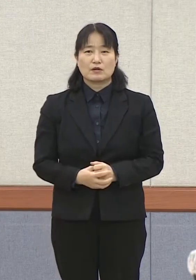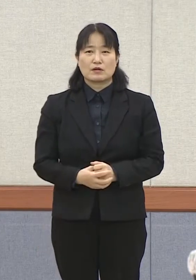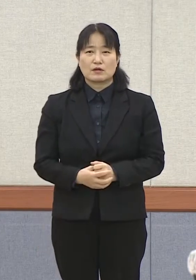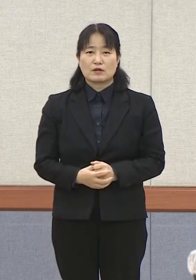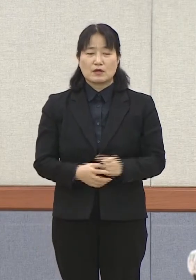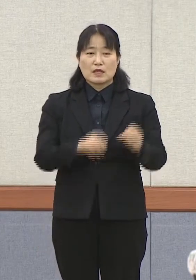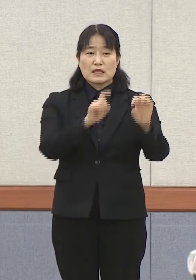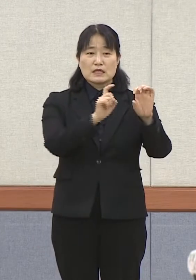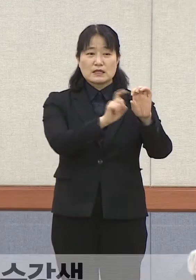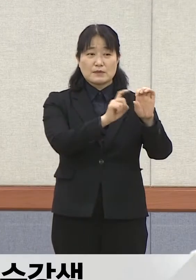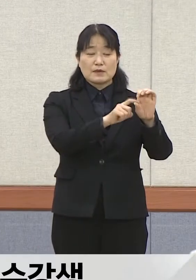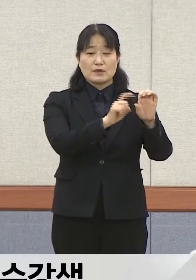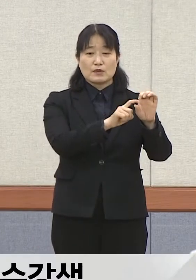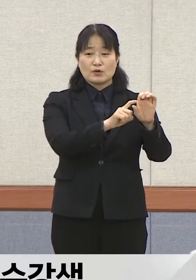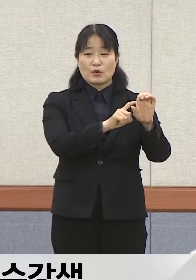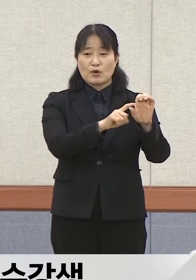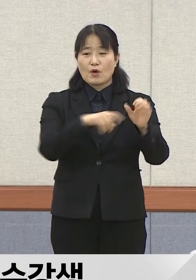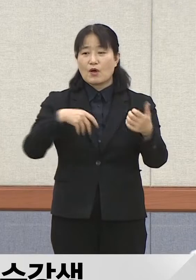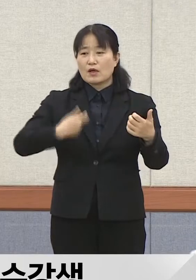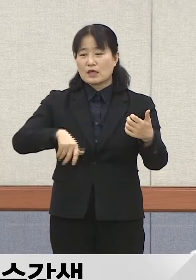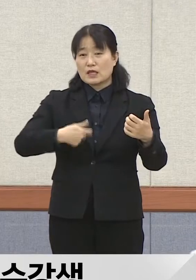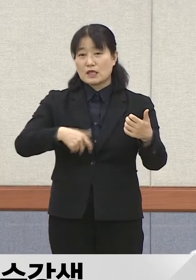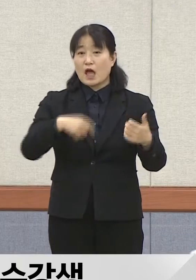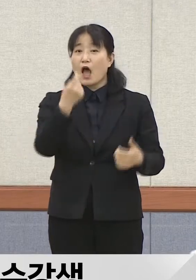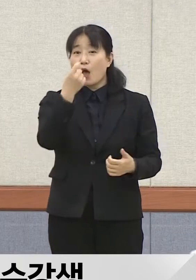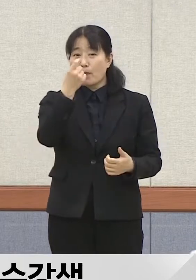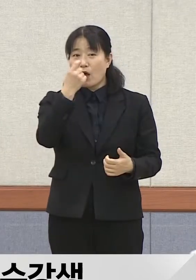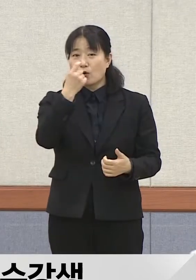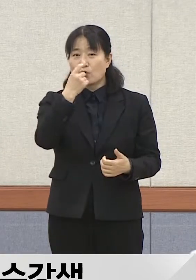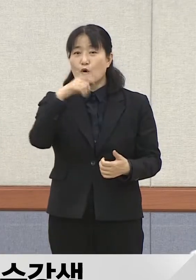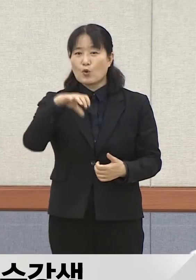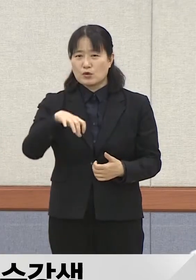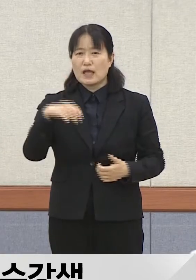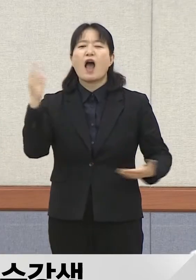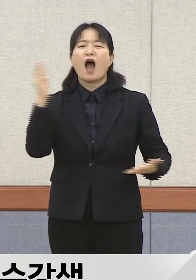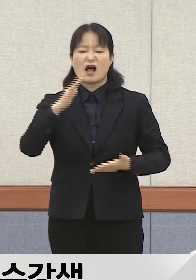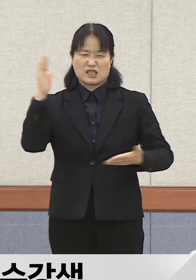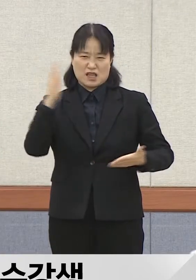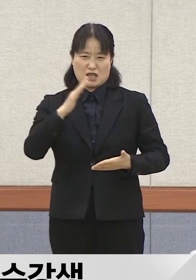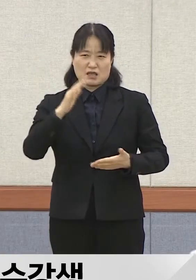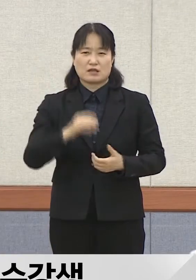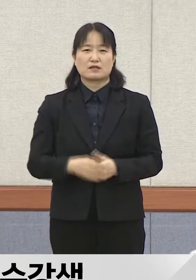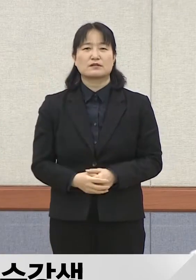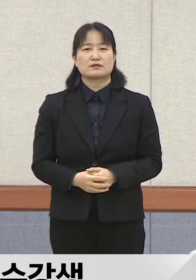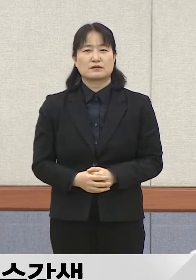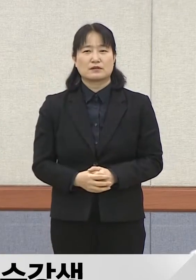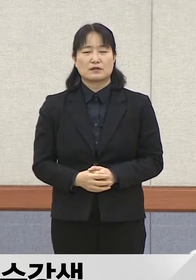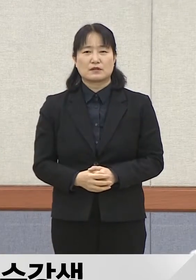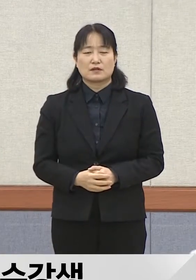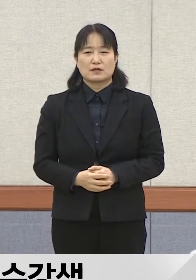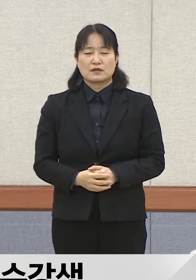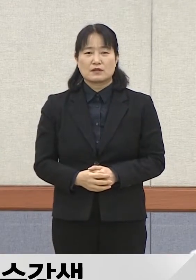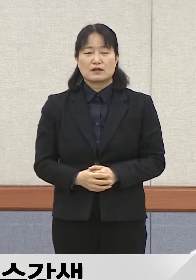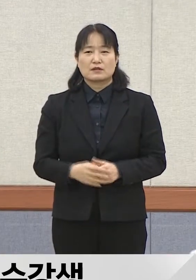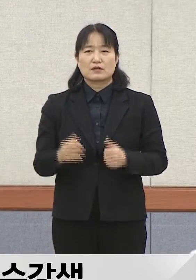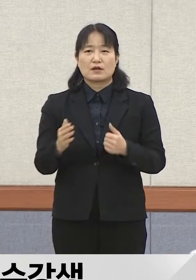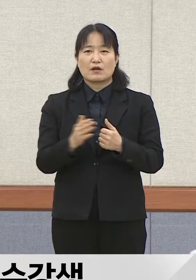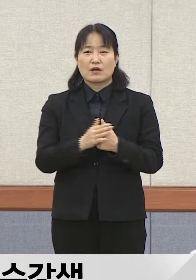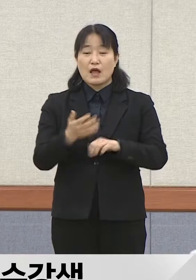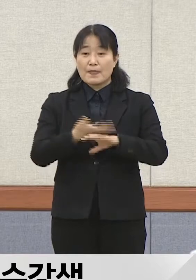강좌에서 수강생이 온 것으로 확인이 됐습니다. 그래서 최초에 저희들이